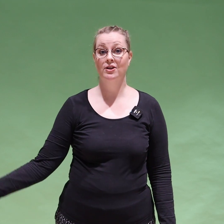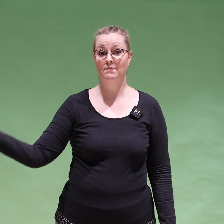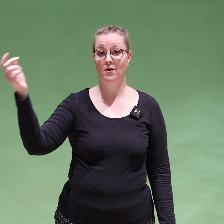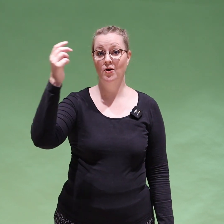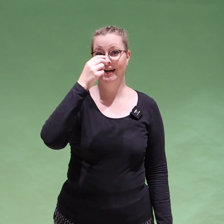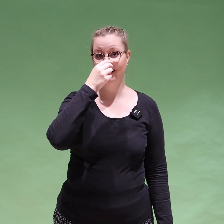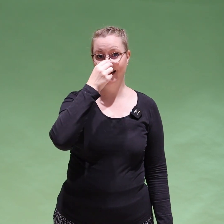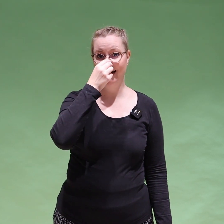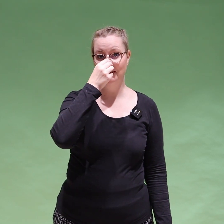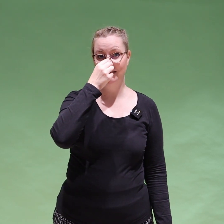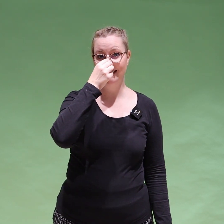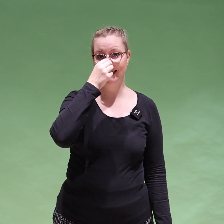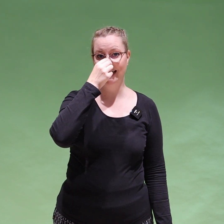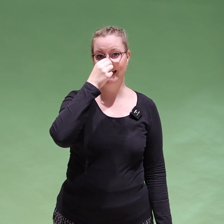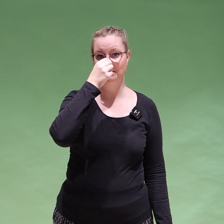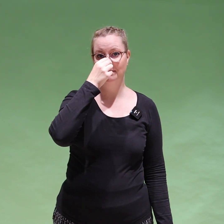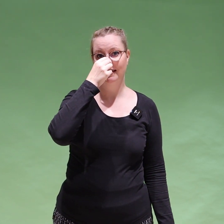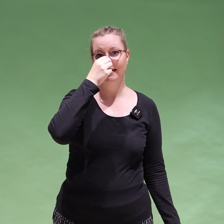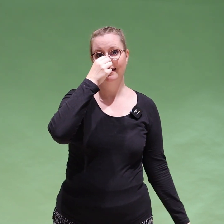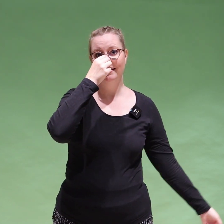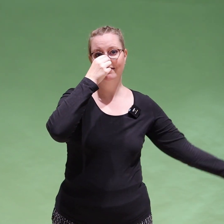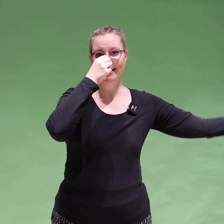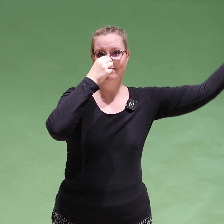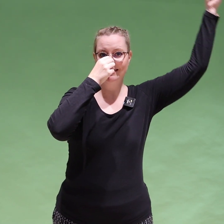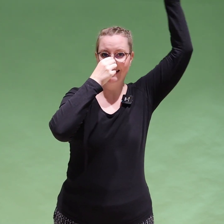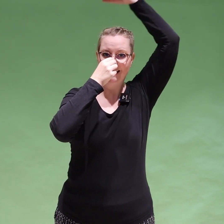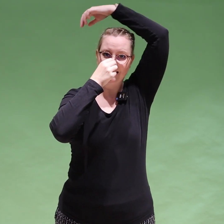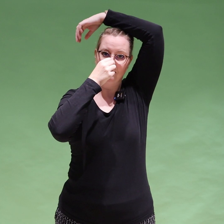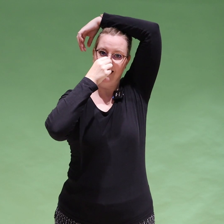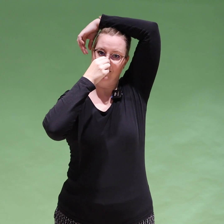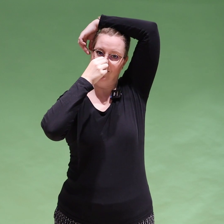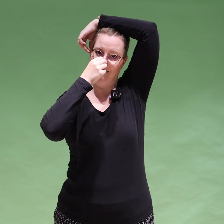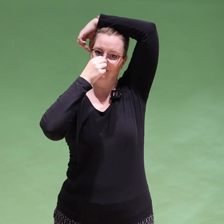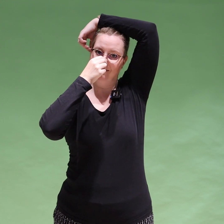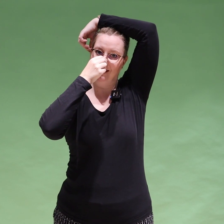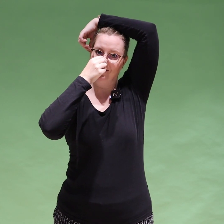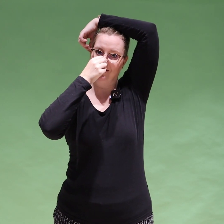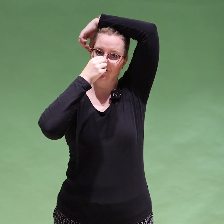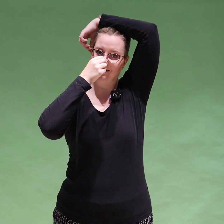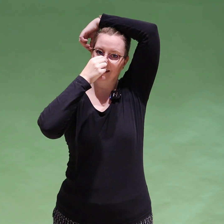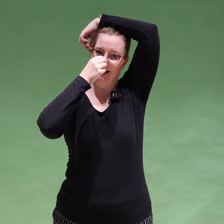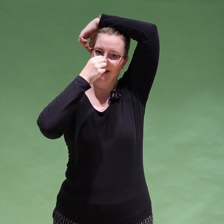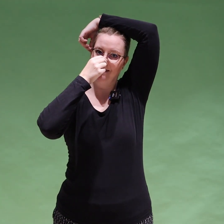ota oikealla kädellä nenästä kiinni ja vie vasen käsi pään yli ja ota korvasta kiinni.